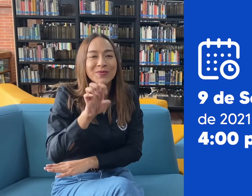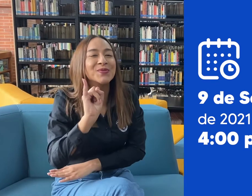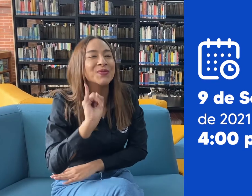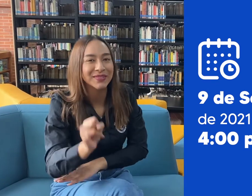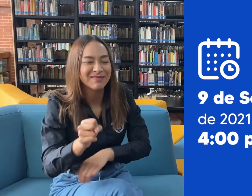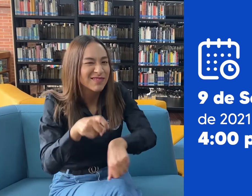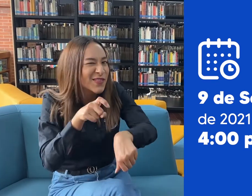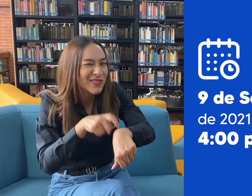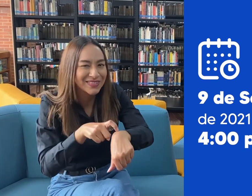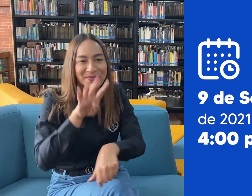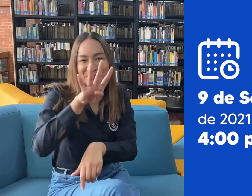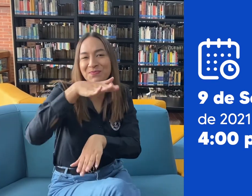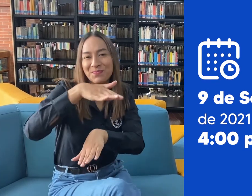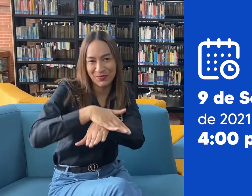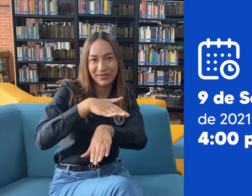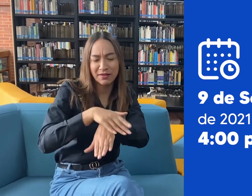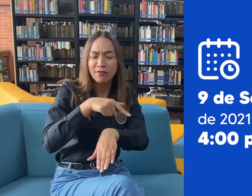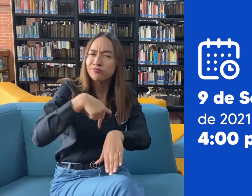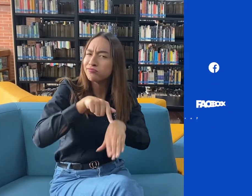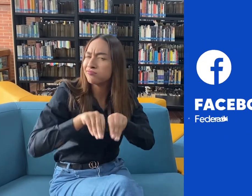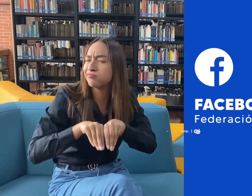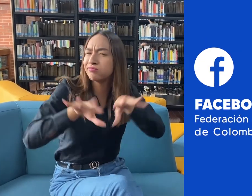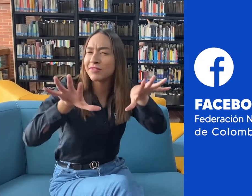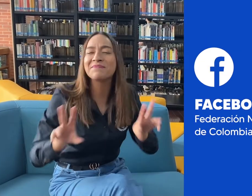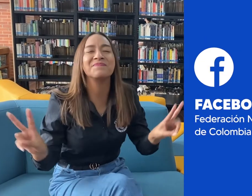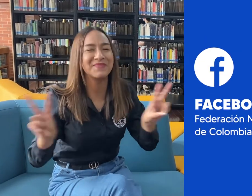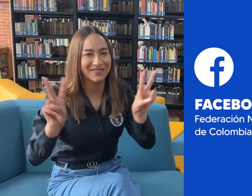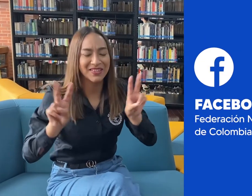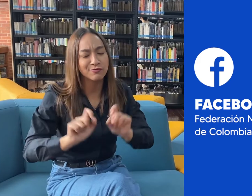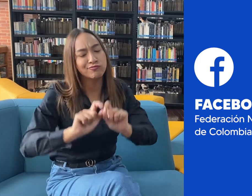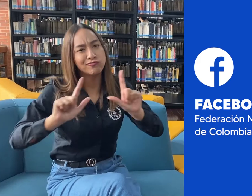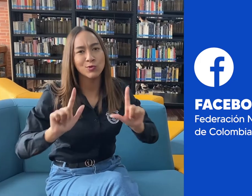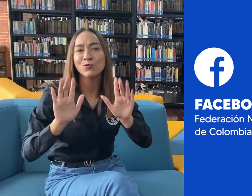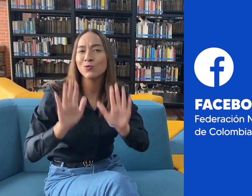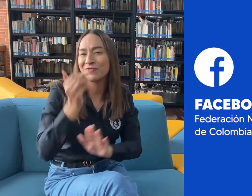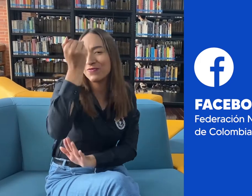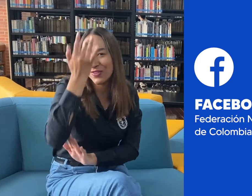septiembre a las 4 de la tarde por el Facebook de FENASCOL